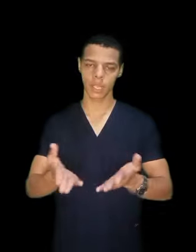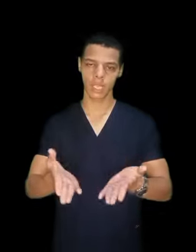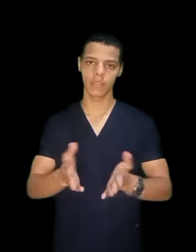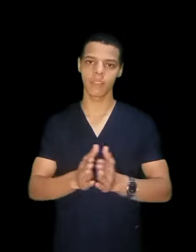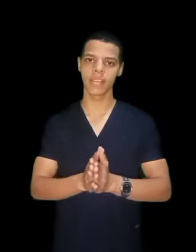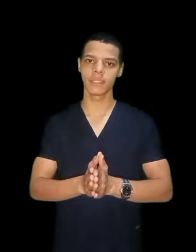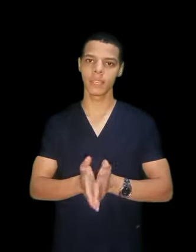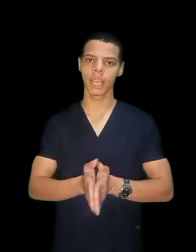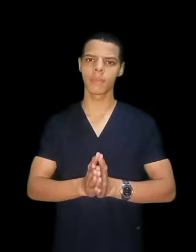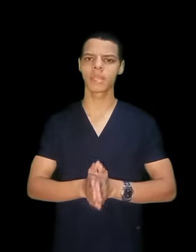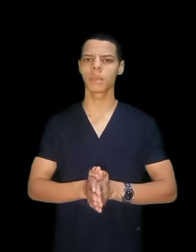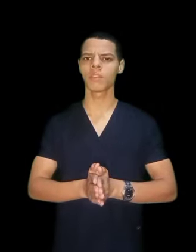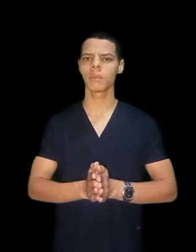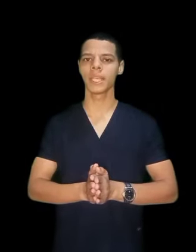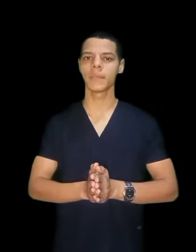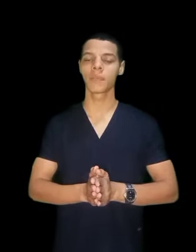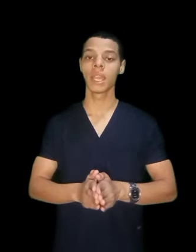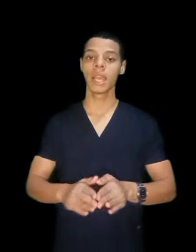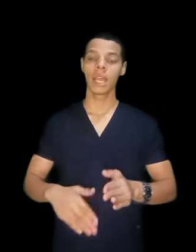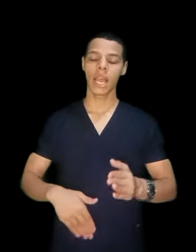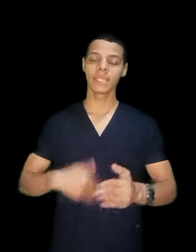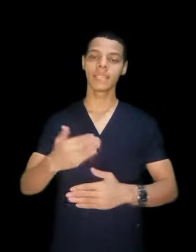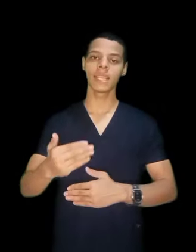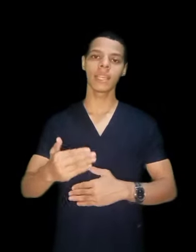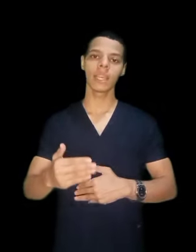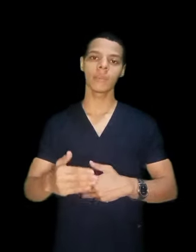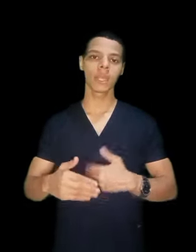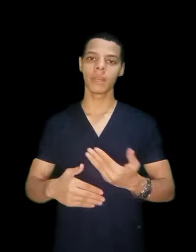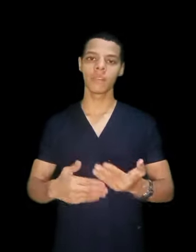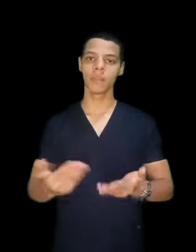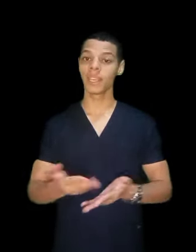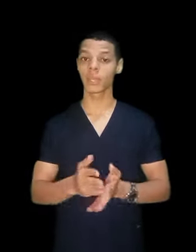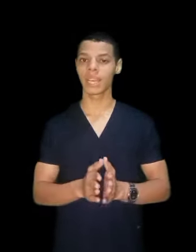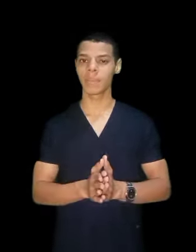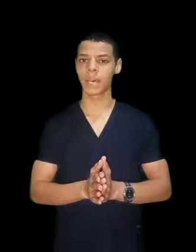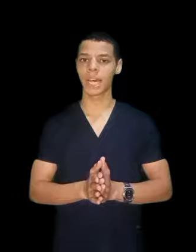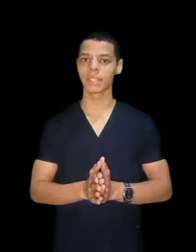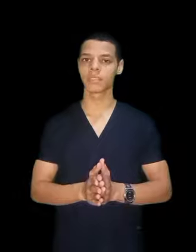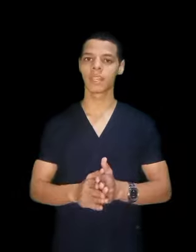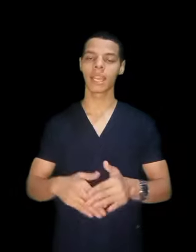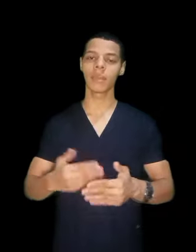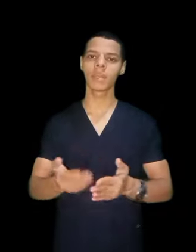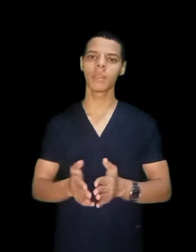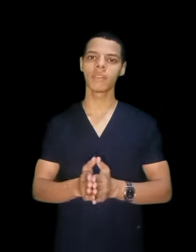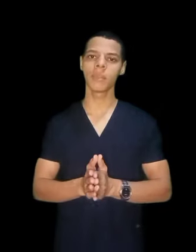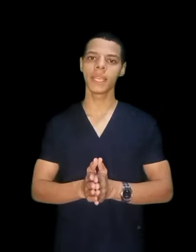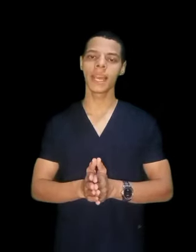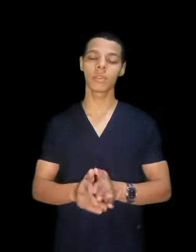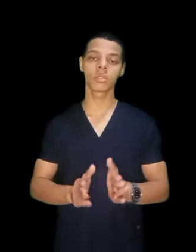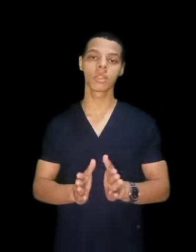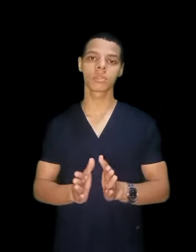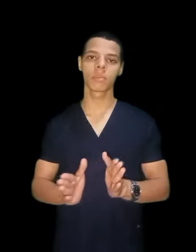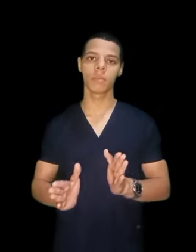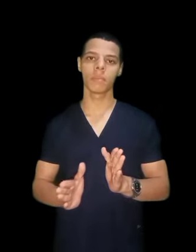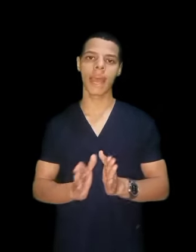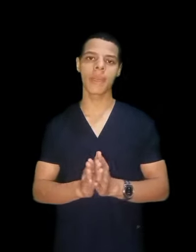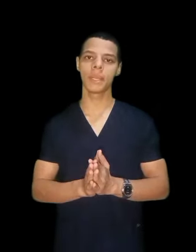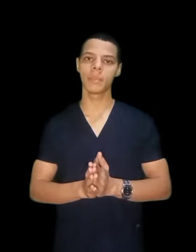الفئة دي اللي جايبه 70% حد تاني جايب 80% ودخل المعهد فاللي جايب 8% عاوز قسم معامل